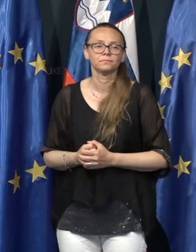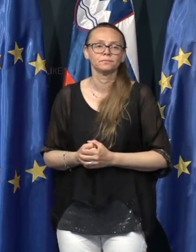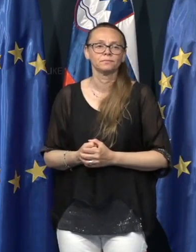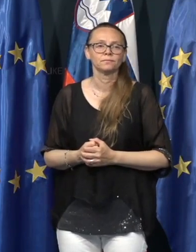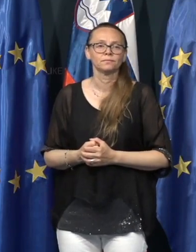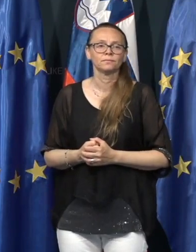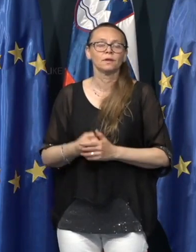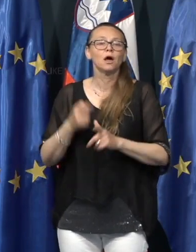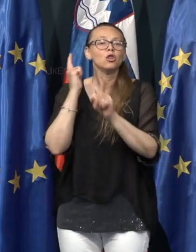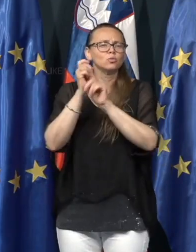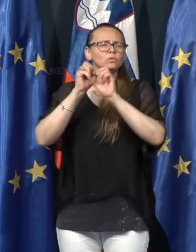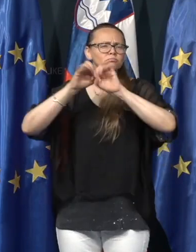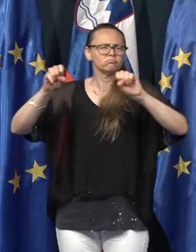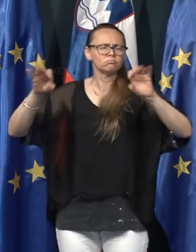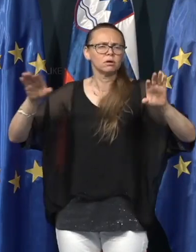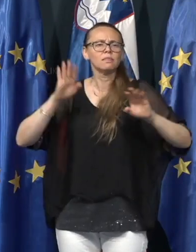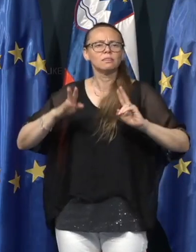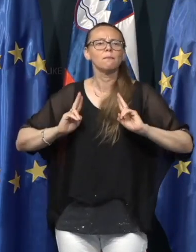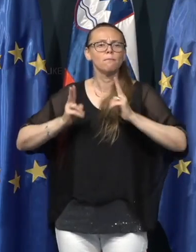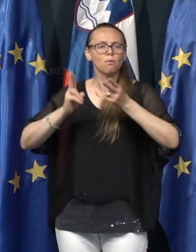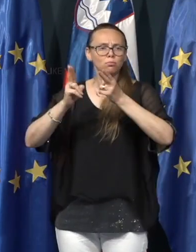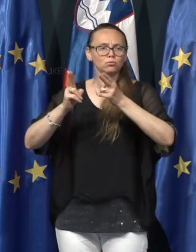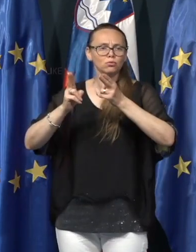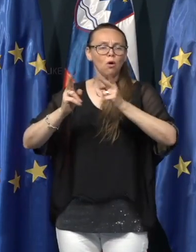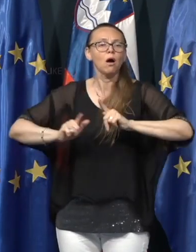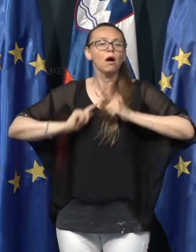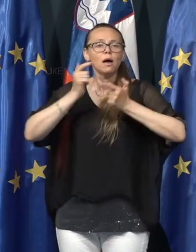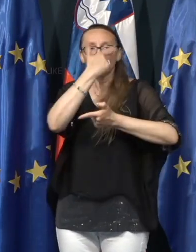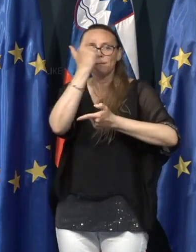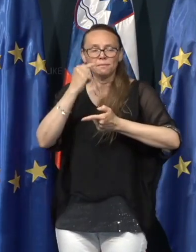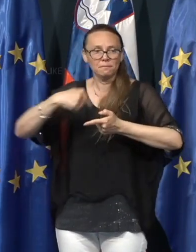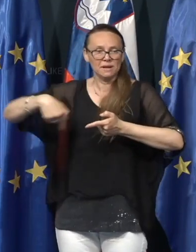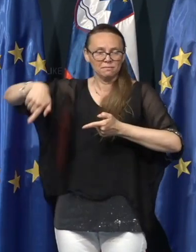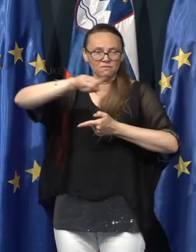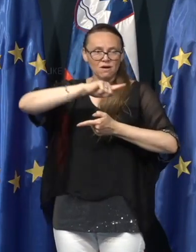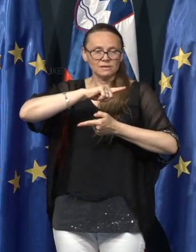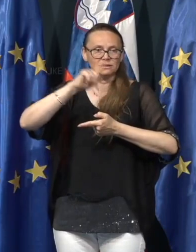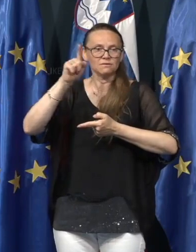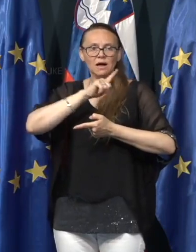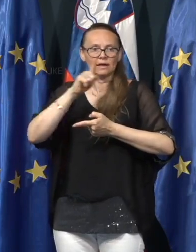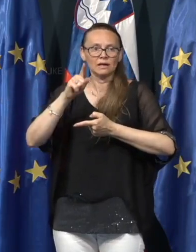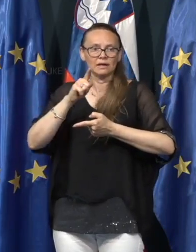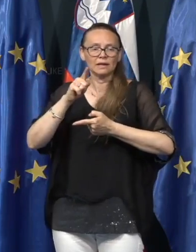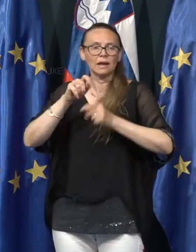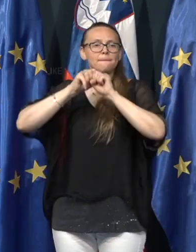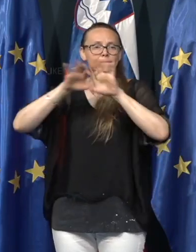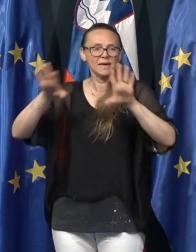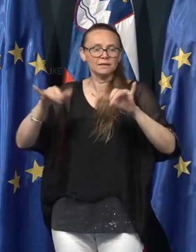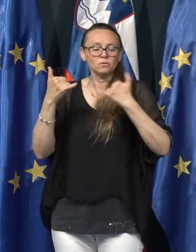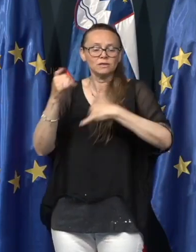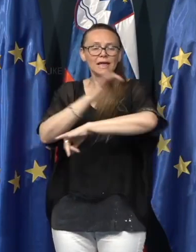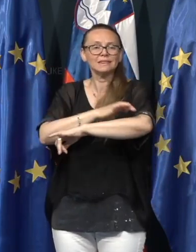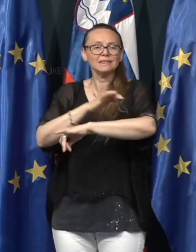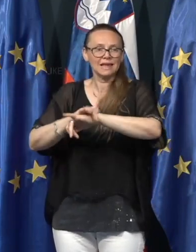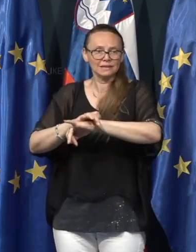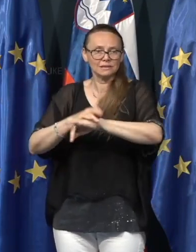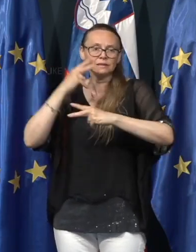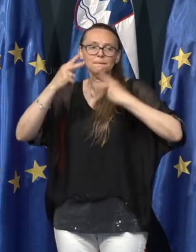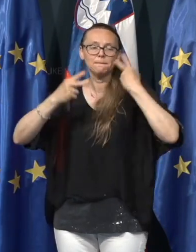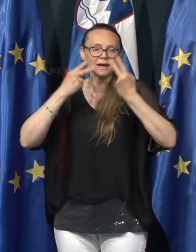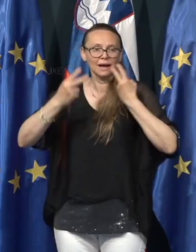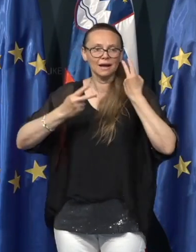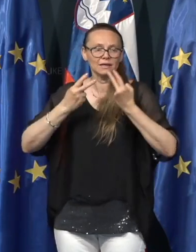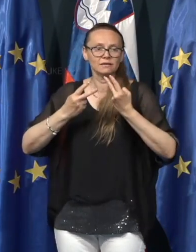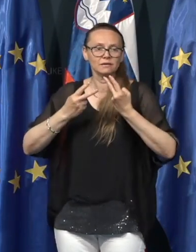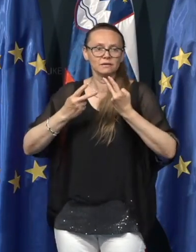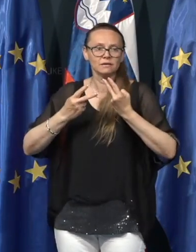Kar tudi objavljamo na pobudo prebivalstva in medijov, je zdaj tedenski pregled